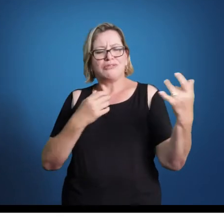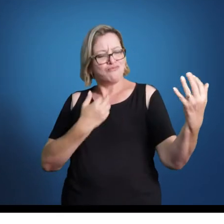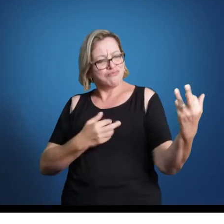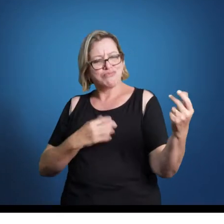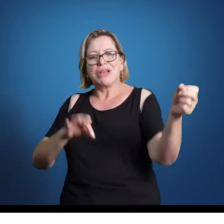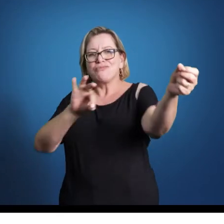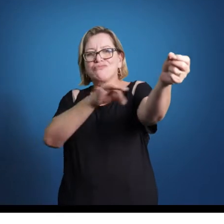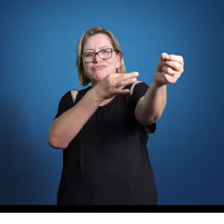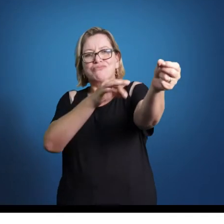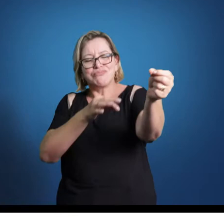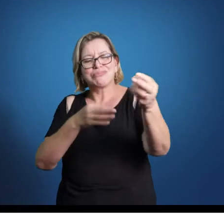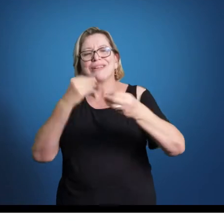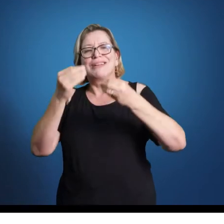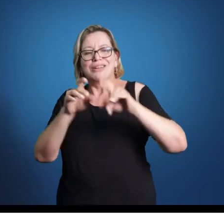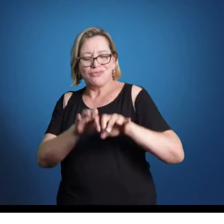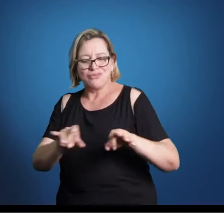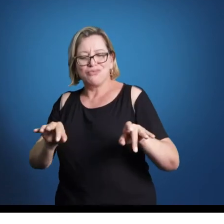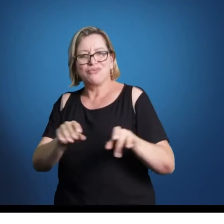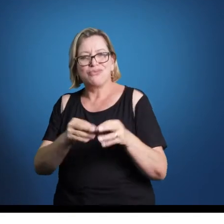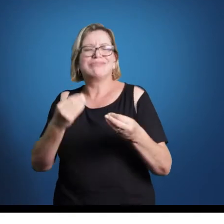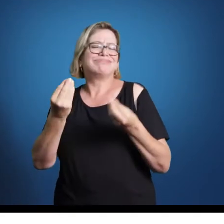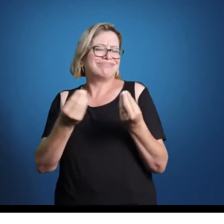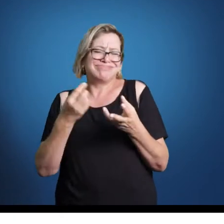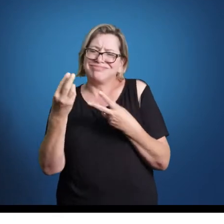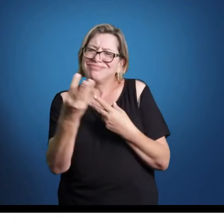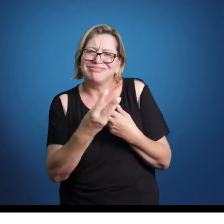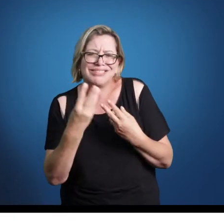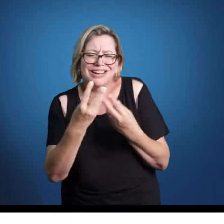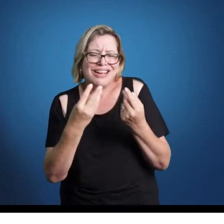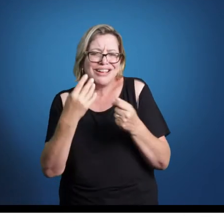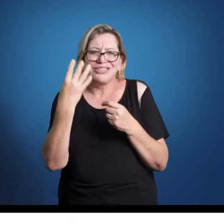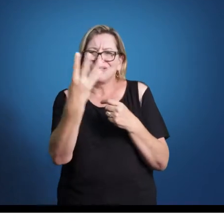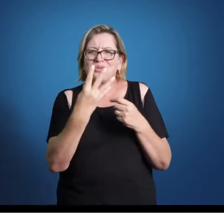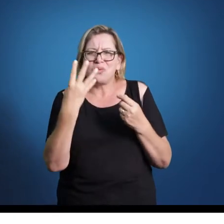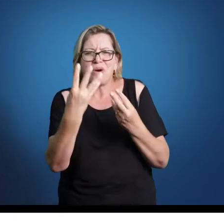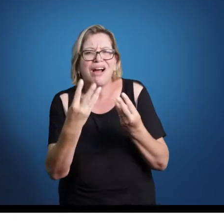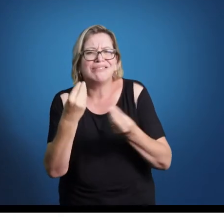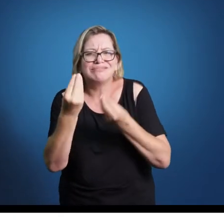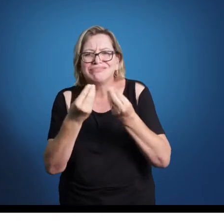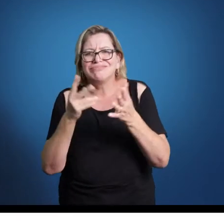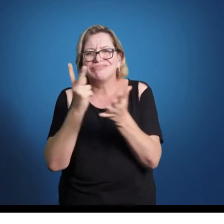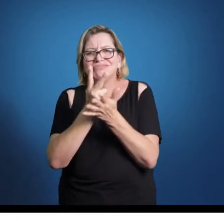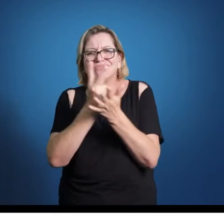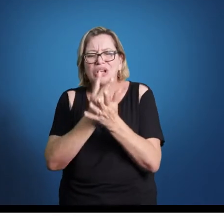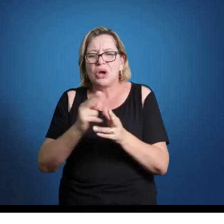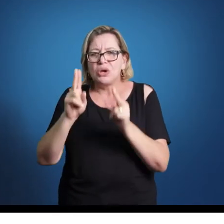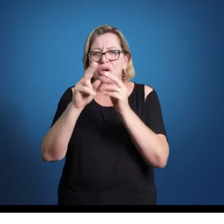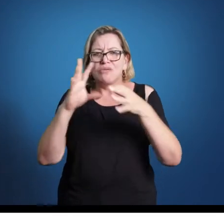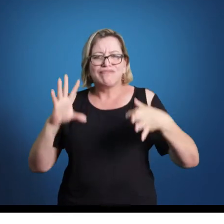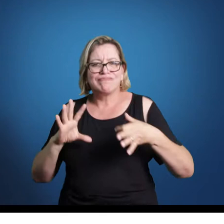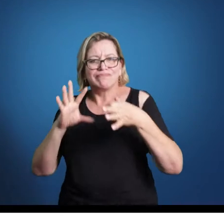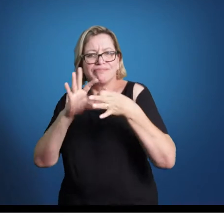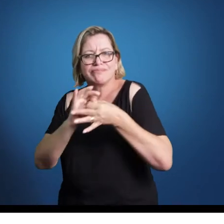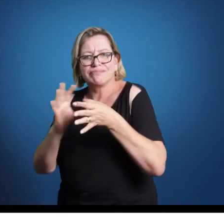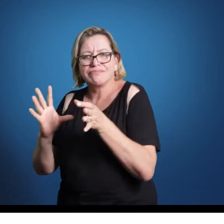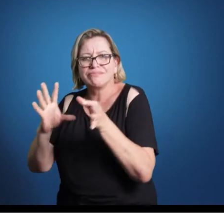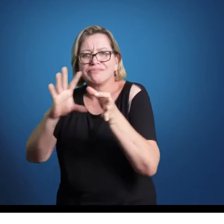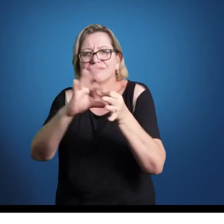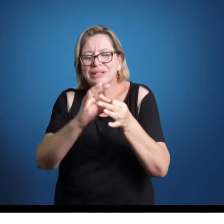violino, violoncelo e piano, quinteto de sopro, todos os tipos de formações instrumentais vão